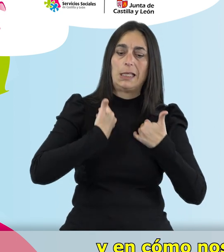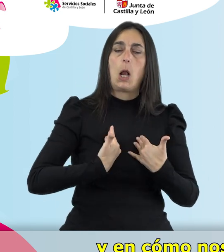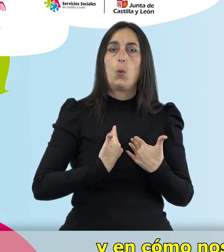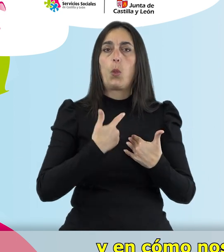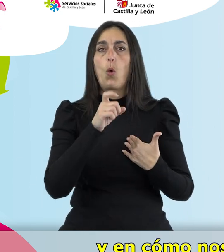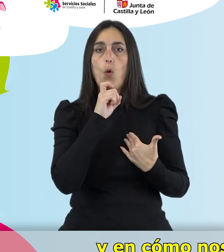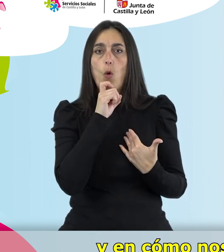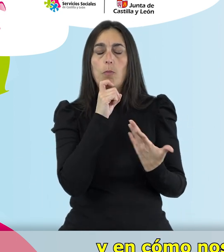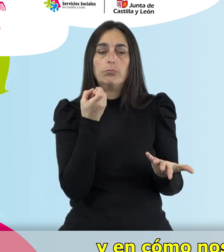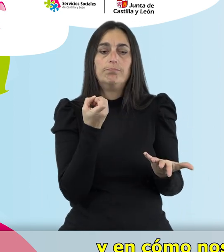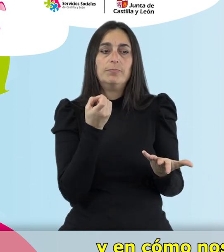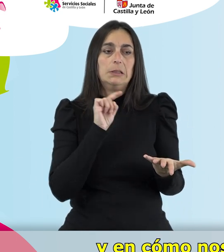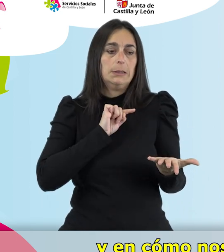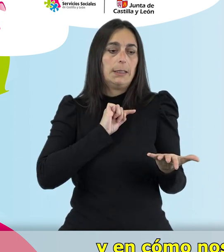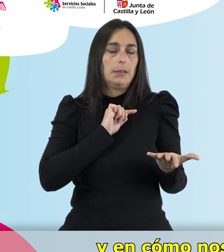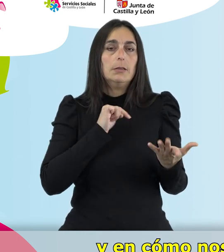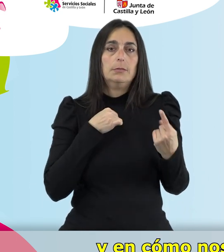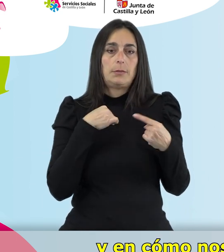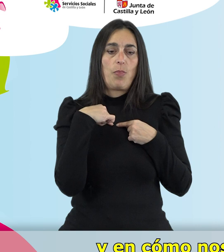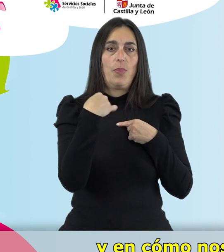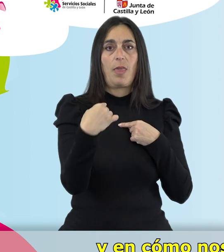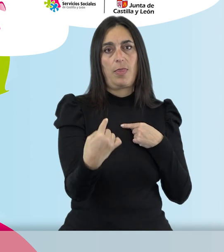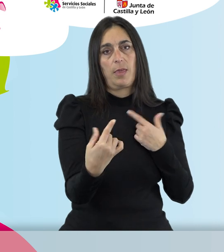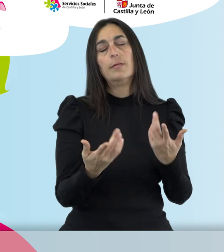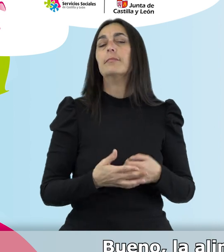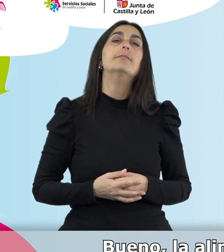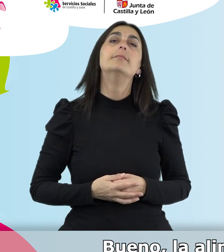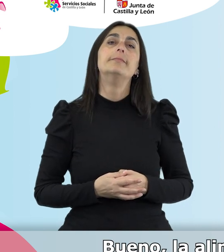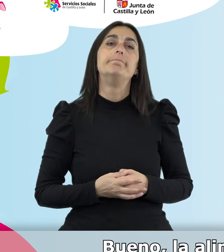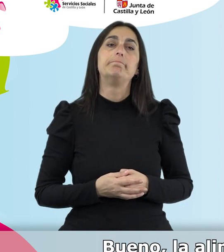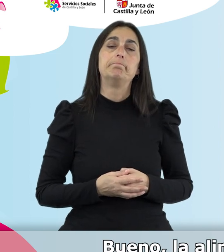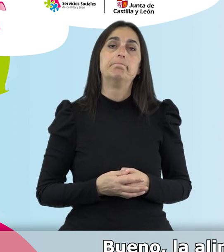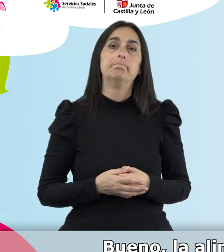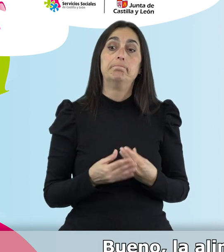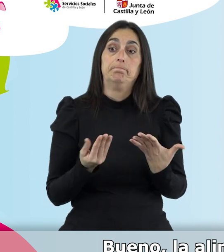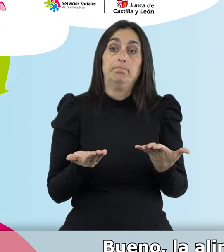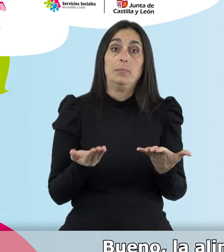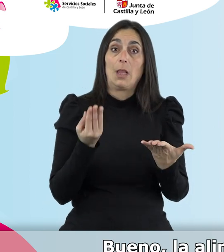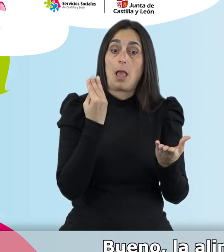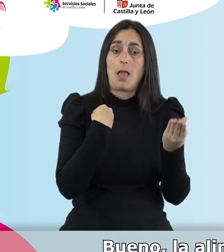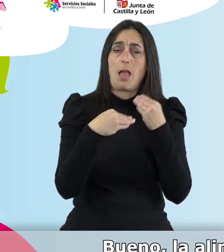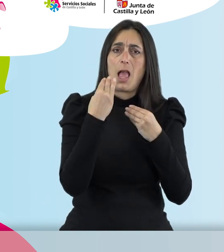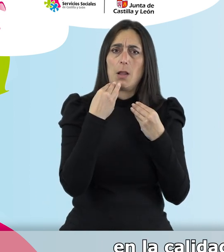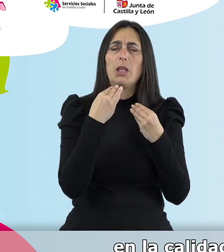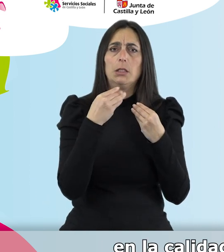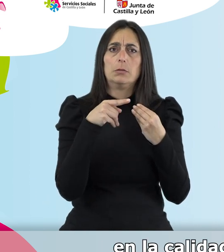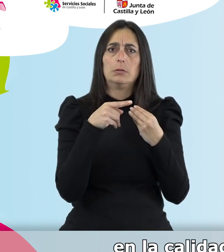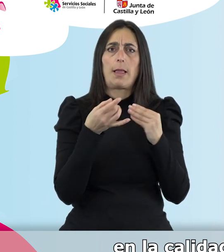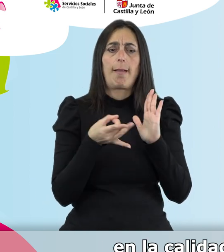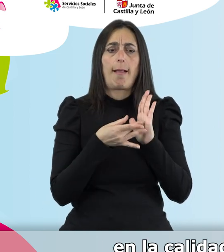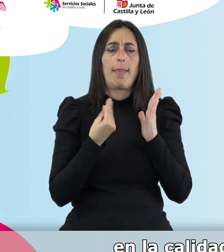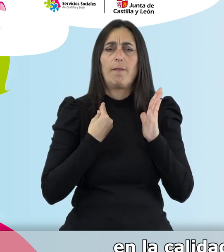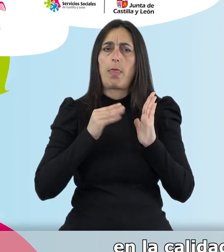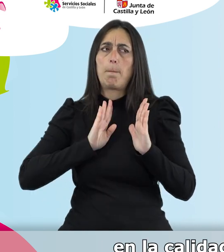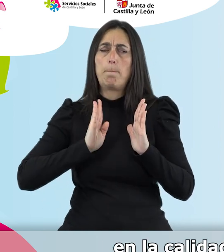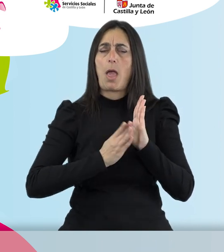y en cómo nos sentimos en nuestro día a día? Bueno, pues la alimentación tiene un fuerte impacto en la calidad